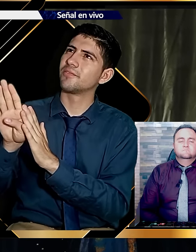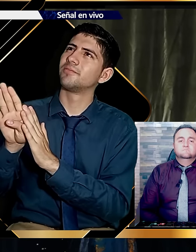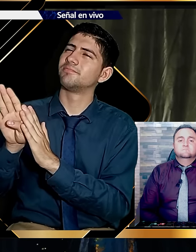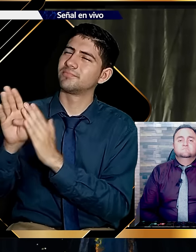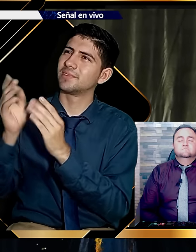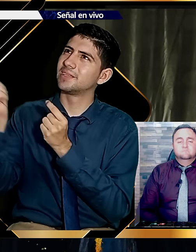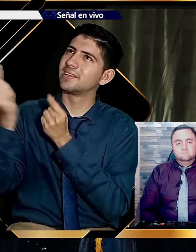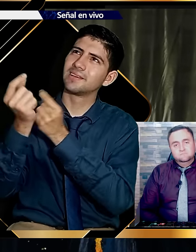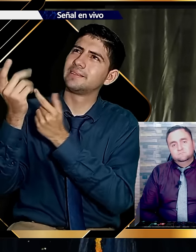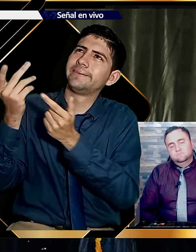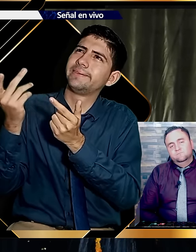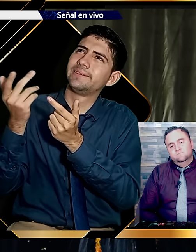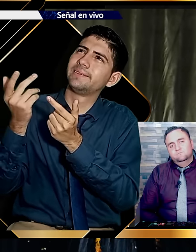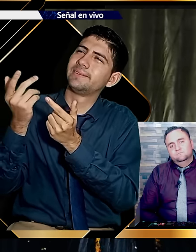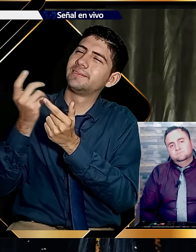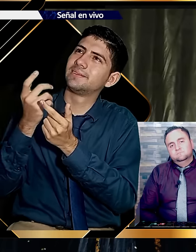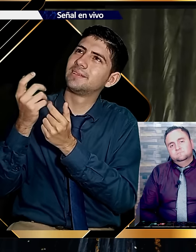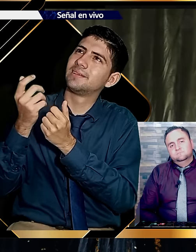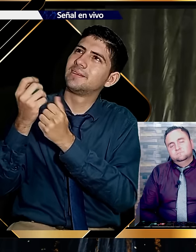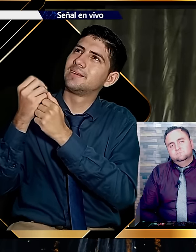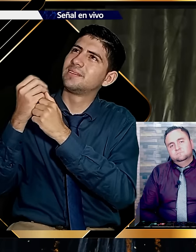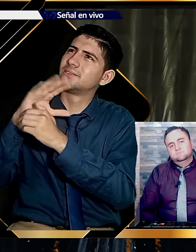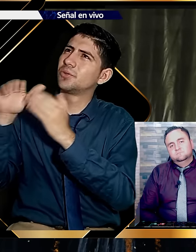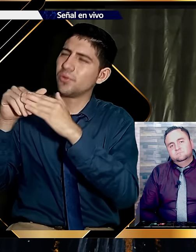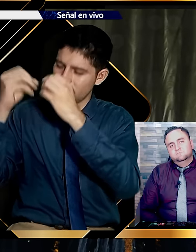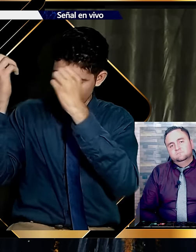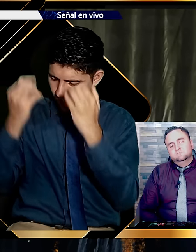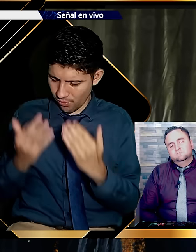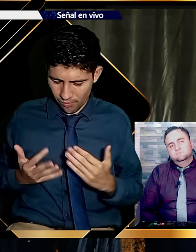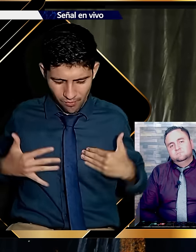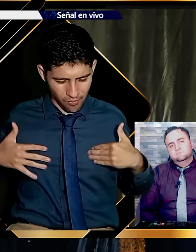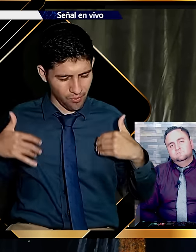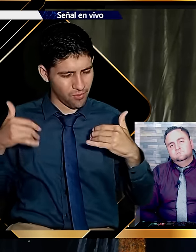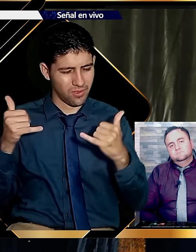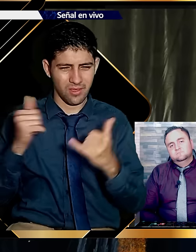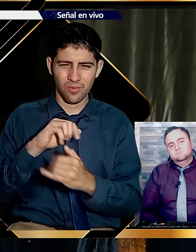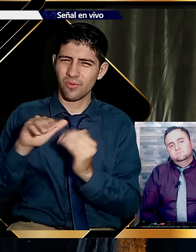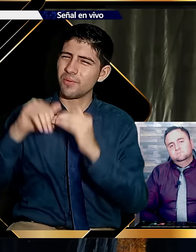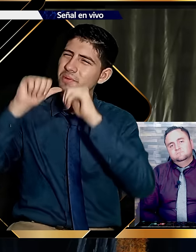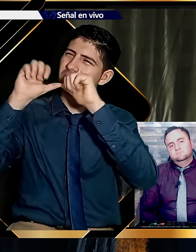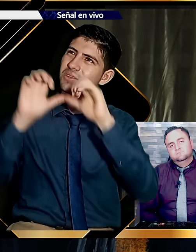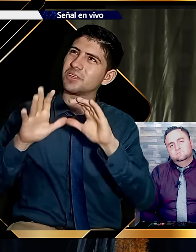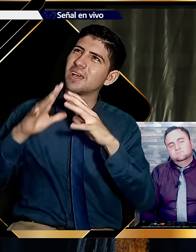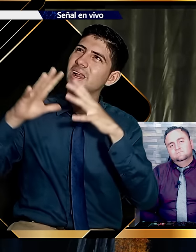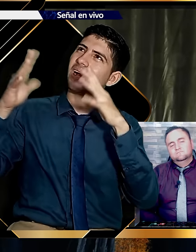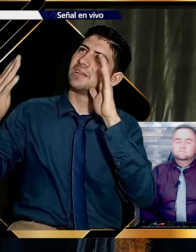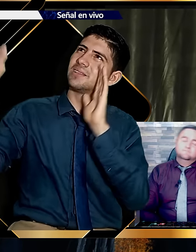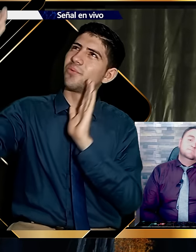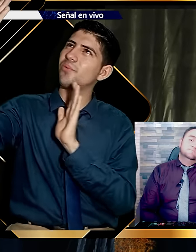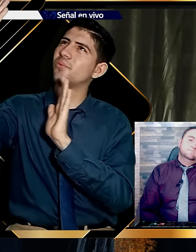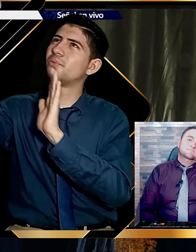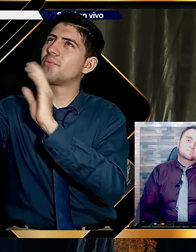Como estando tan cerca. Bebiendo del agua. Y que ido. Llevantando trigo. vino y leche. Disfrutando a plenitud.